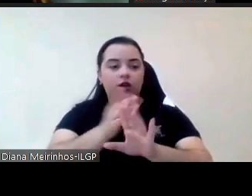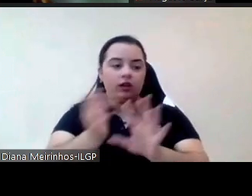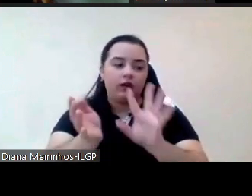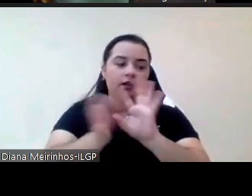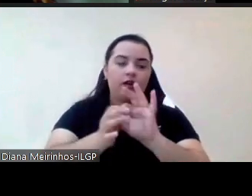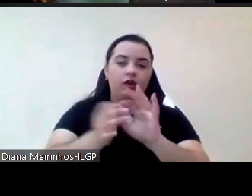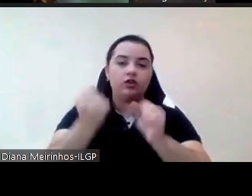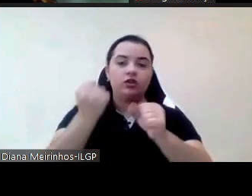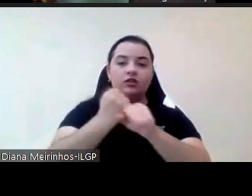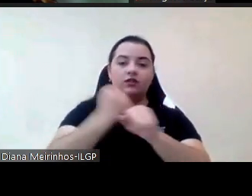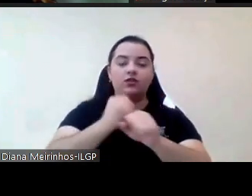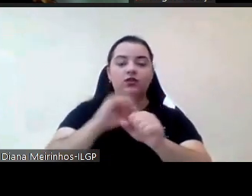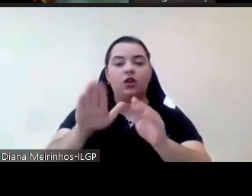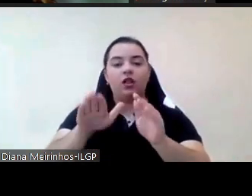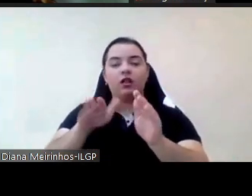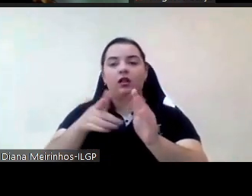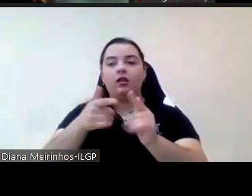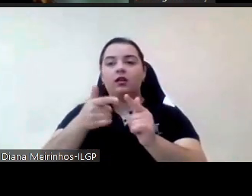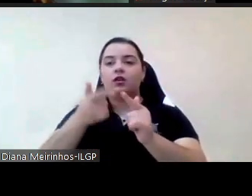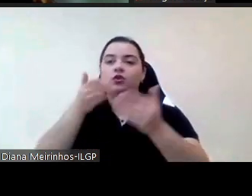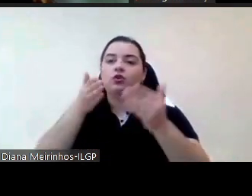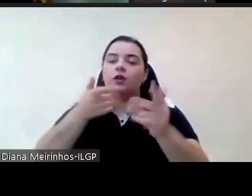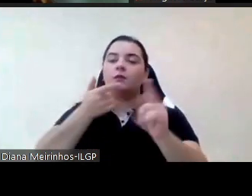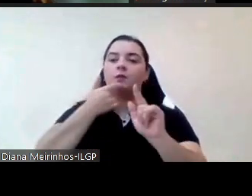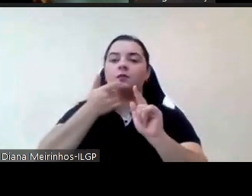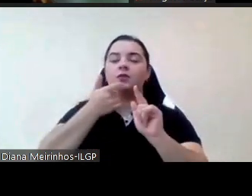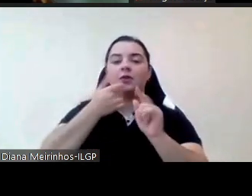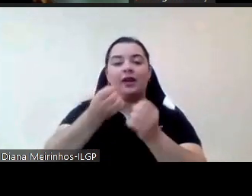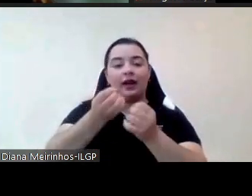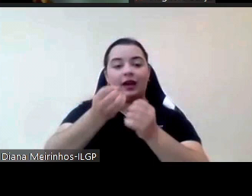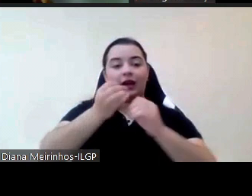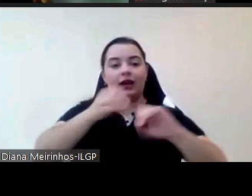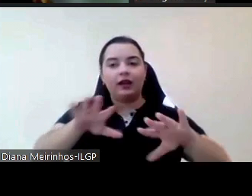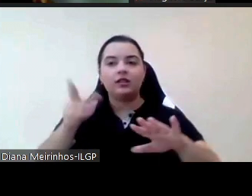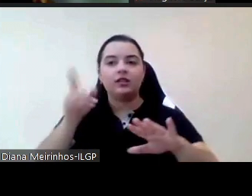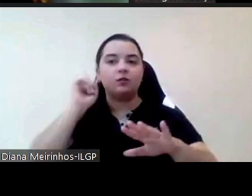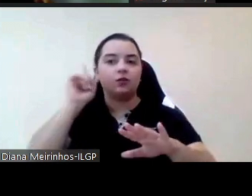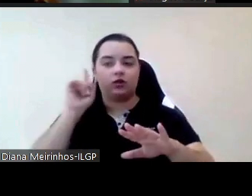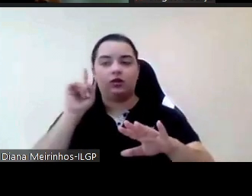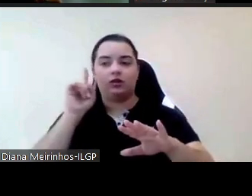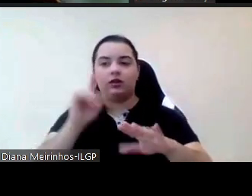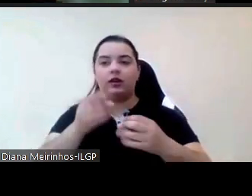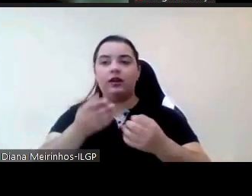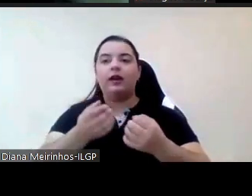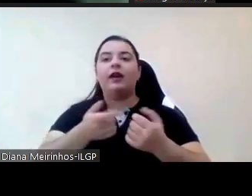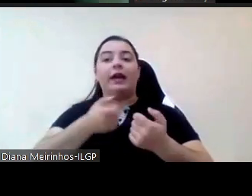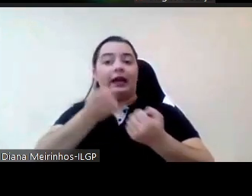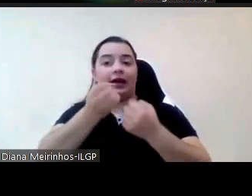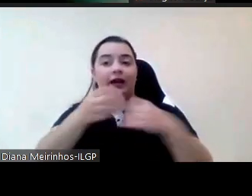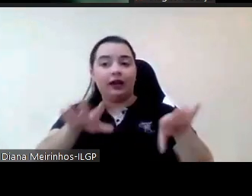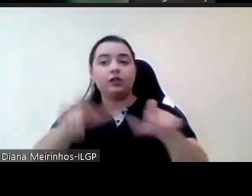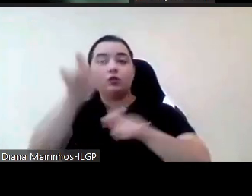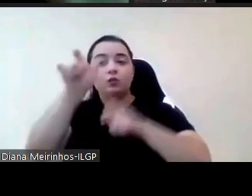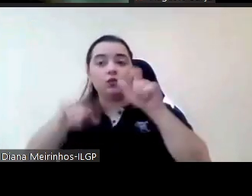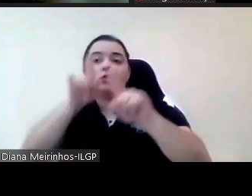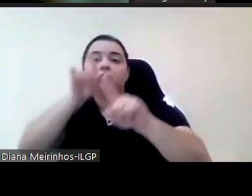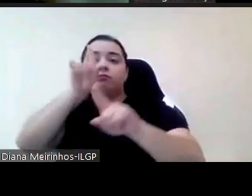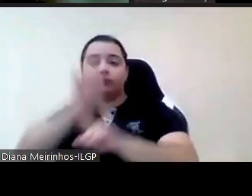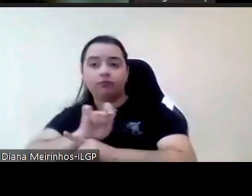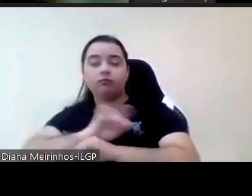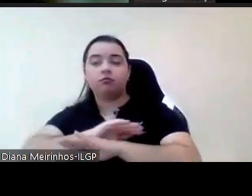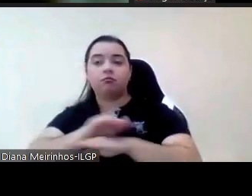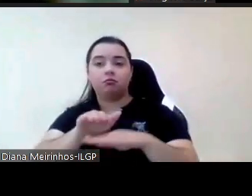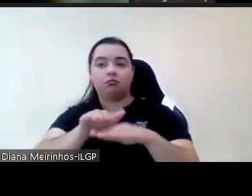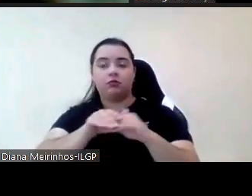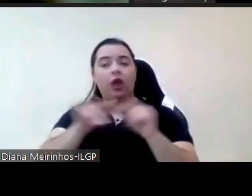para atendimento às crianças foi uma das grandes preocupações muito obrigada desculpem lá eu tenho esta mania de falar muito obrigada Sofia